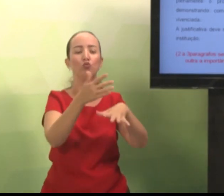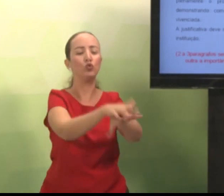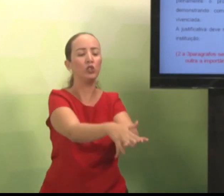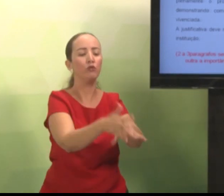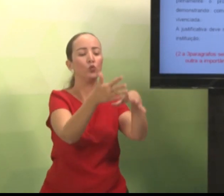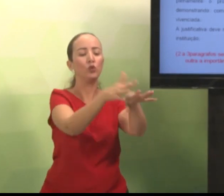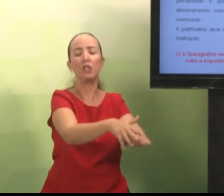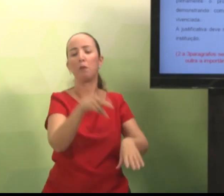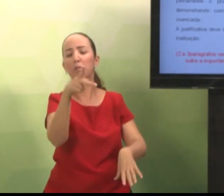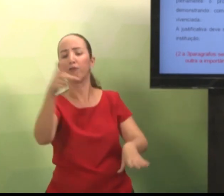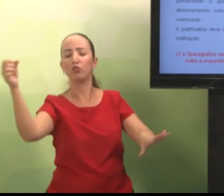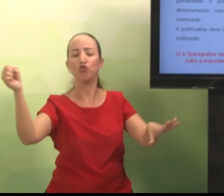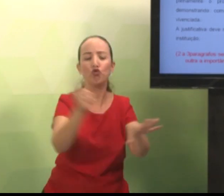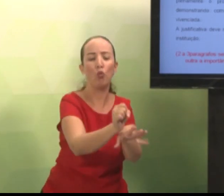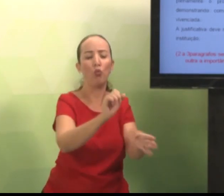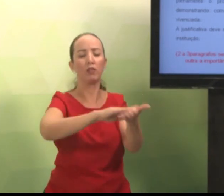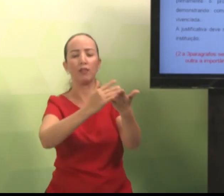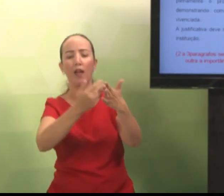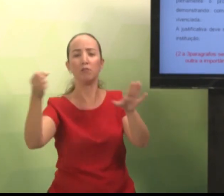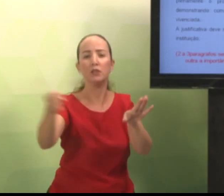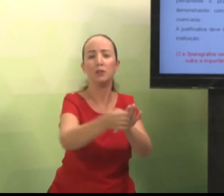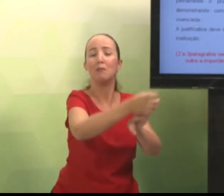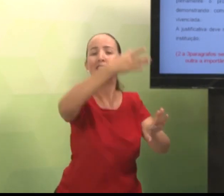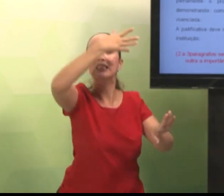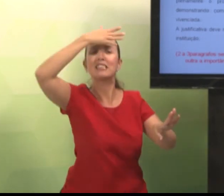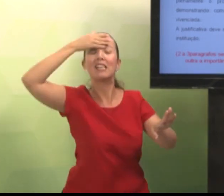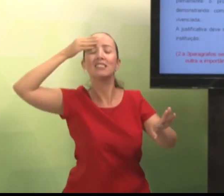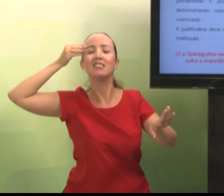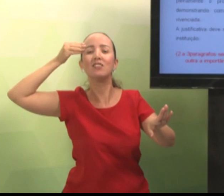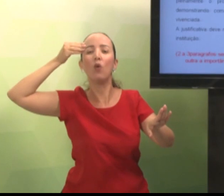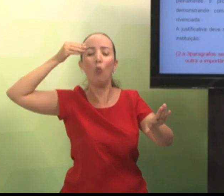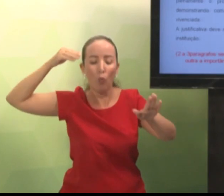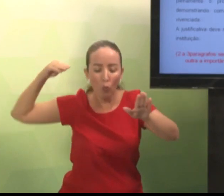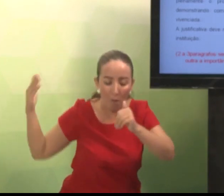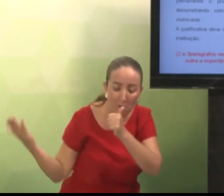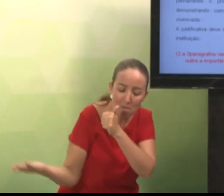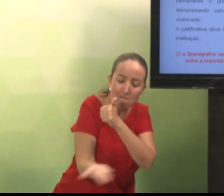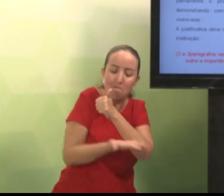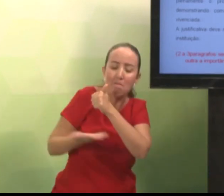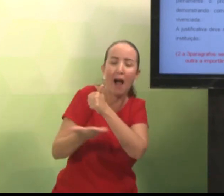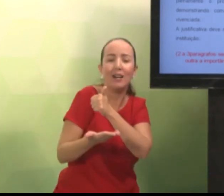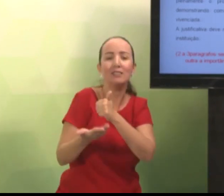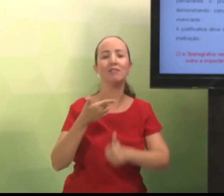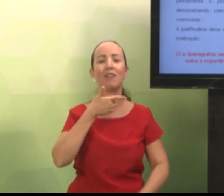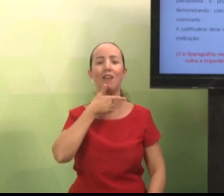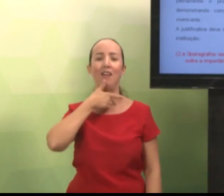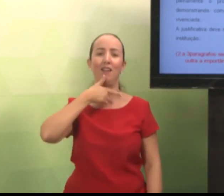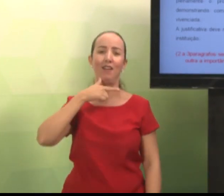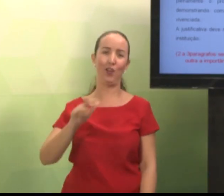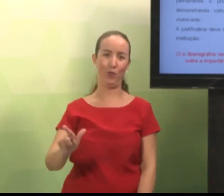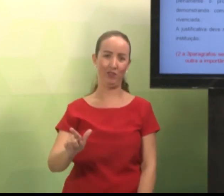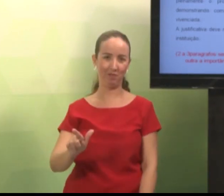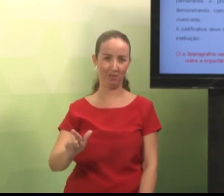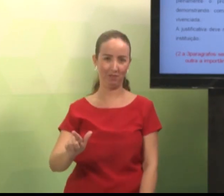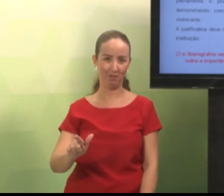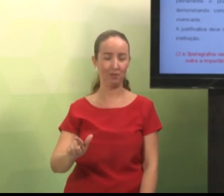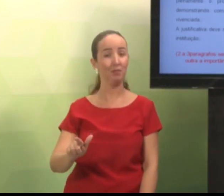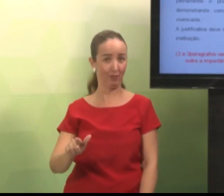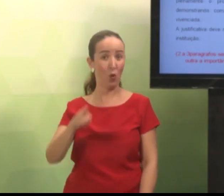A presença do tradutor e intérprete de Libras. Então, tudo isso percebam. Que está embasado no uso de uma língua. Então, na introdução.